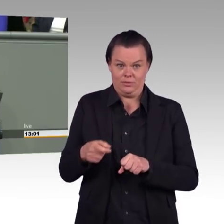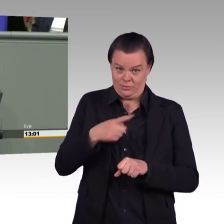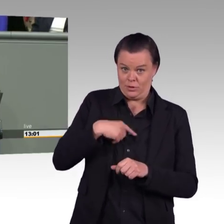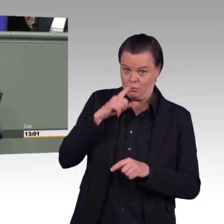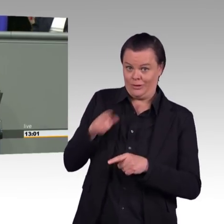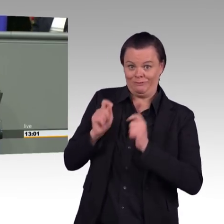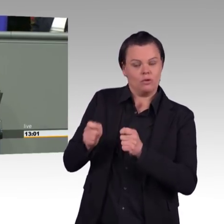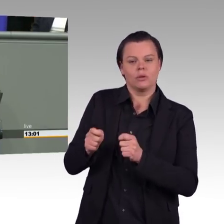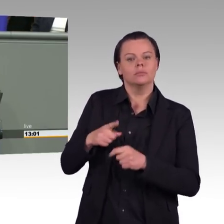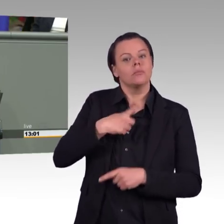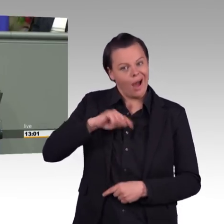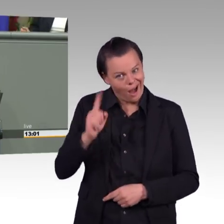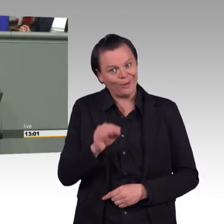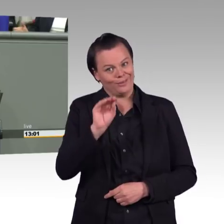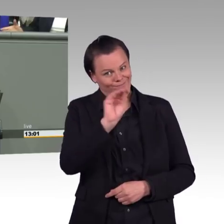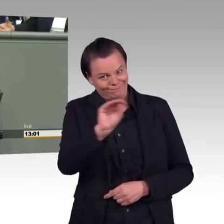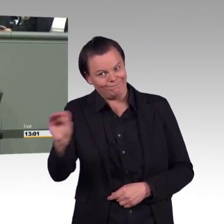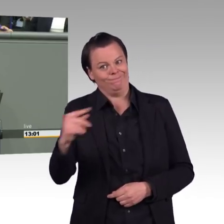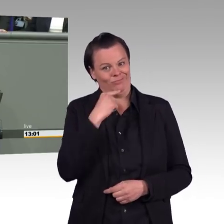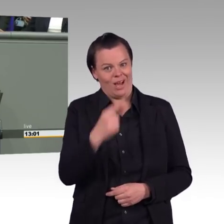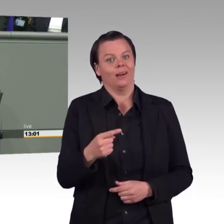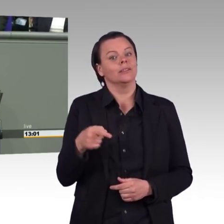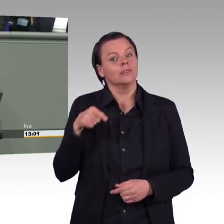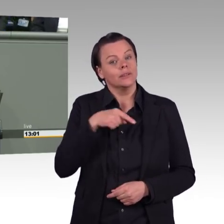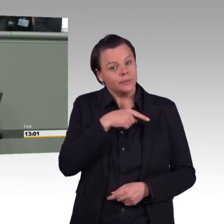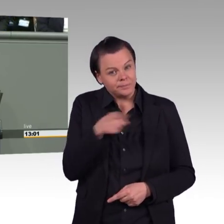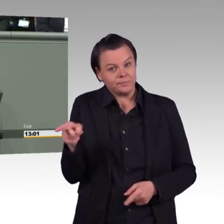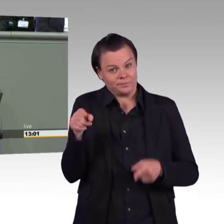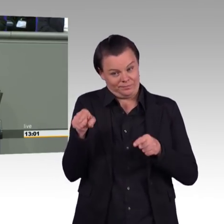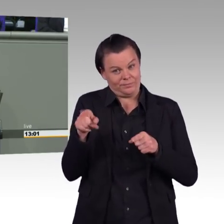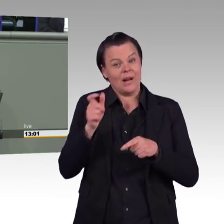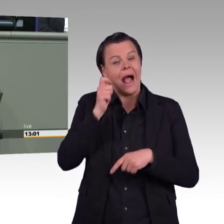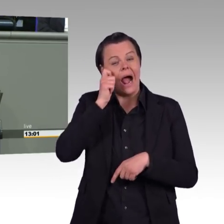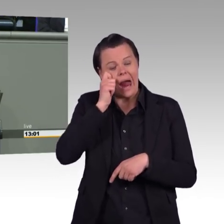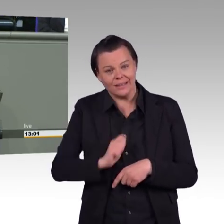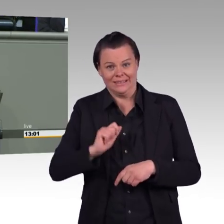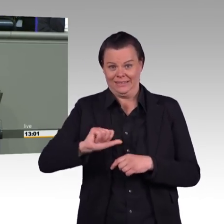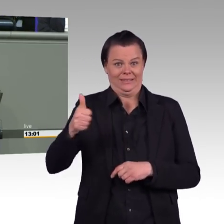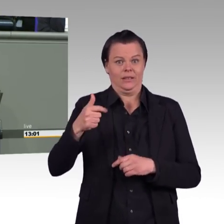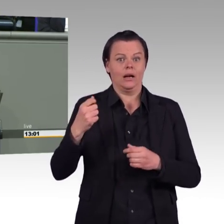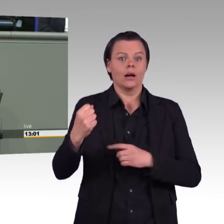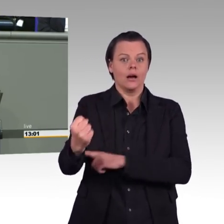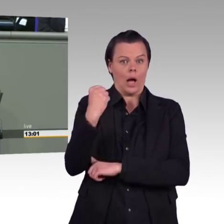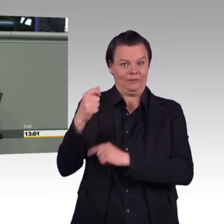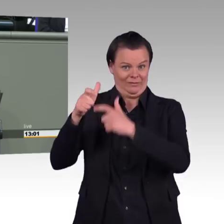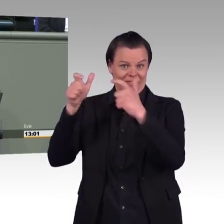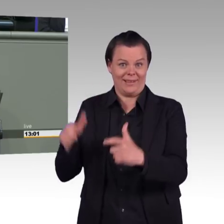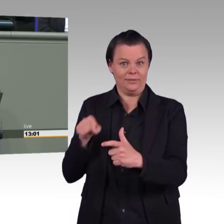die 40 Milliarden gezielt. Geben Sie das an die Konzerne, die in der Region bleiben wollen. Es gibt ein gutes Vorbild,